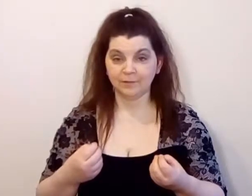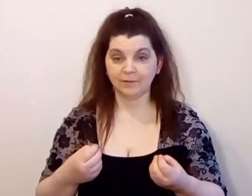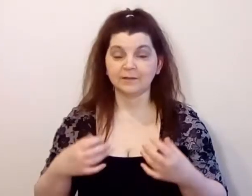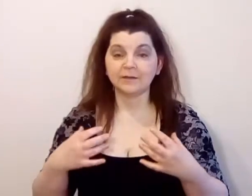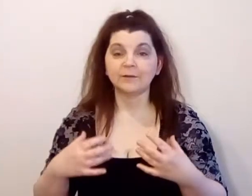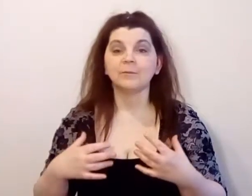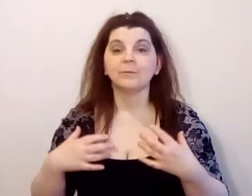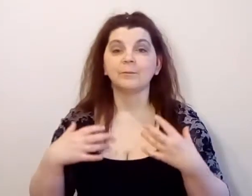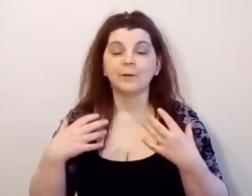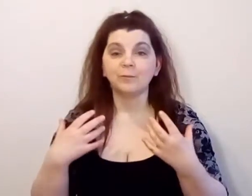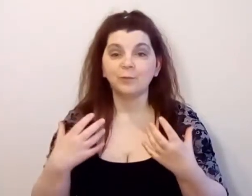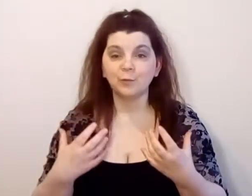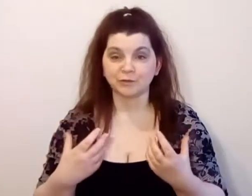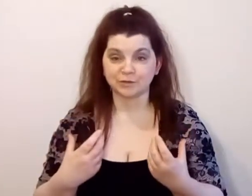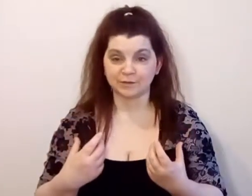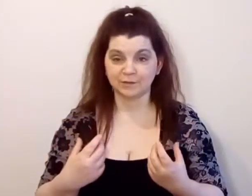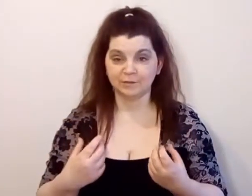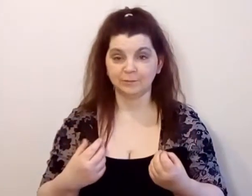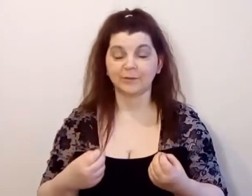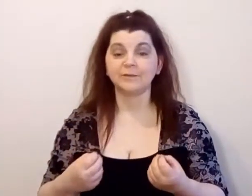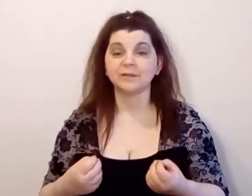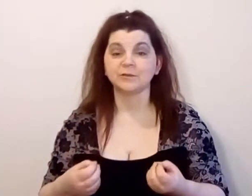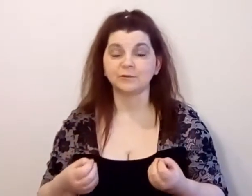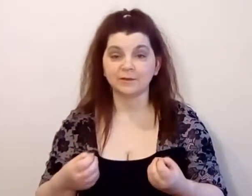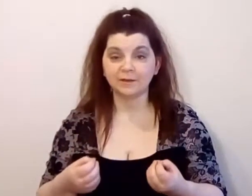Она вам поможет привлечь людей.